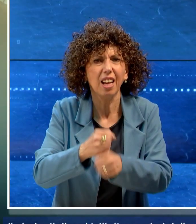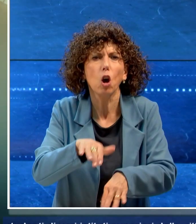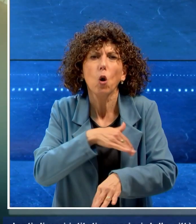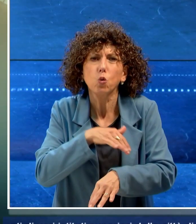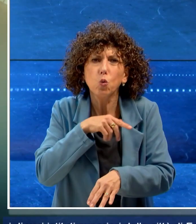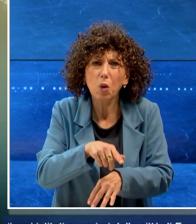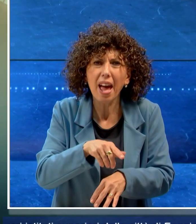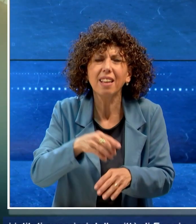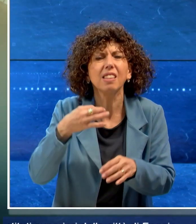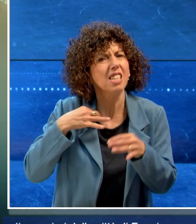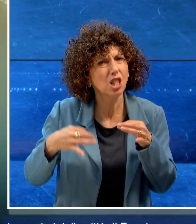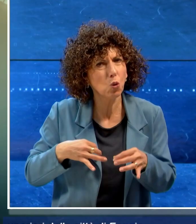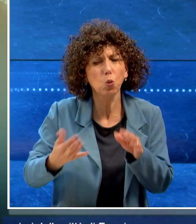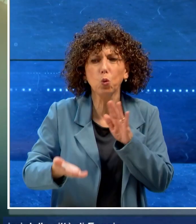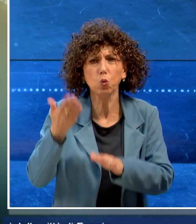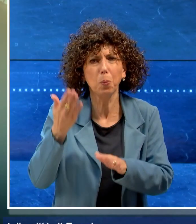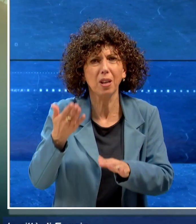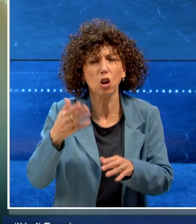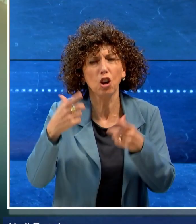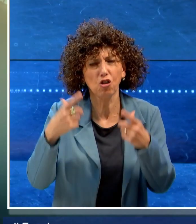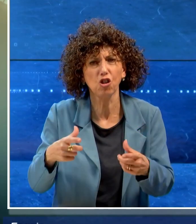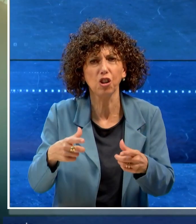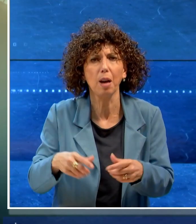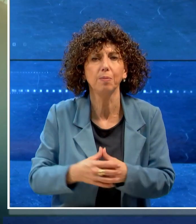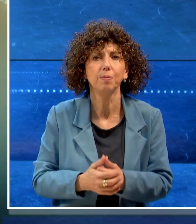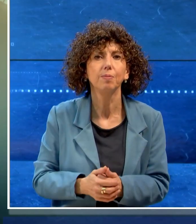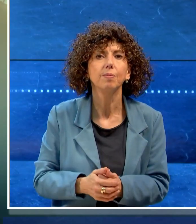studenti di vari istituti superiori della città.